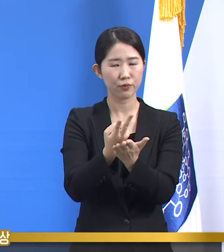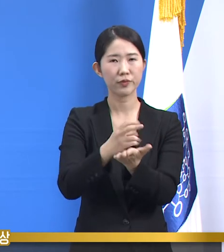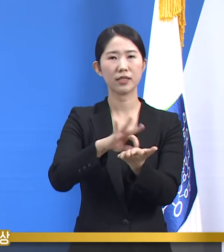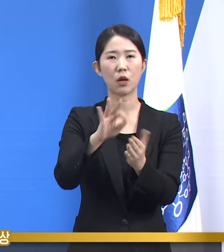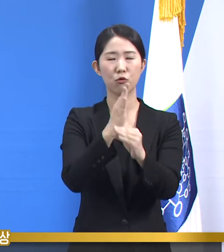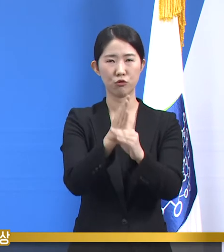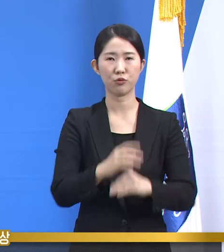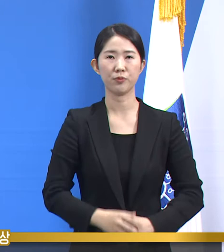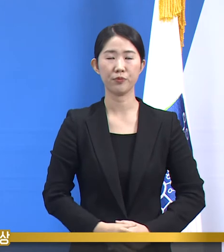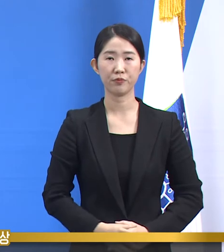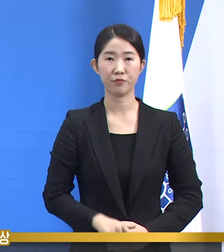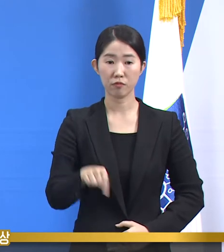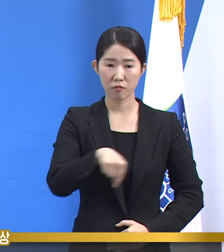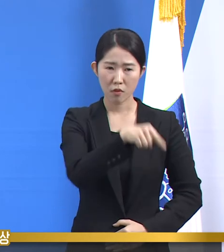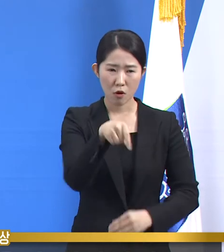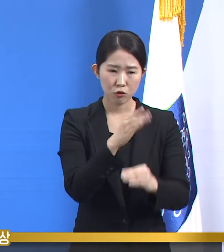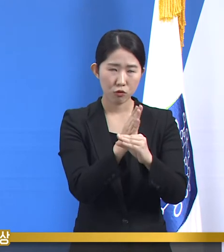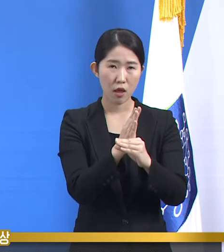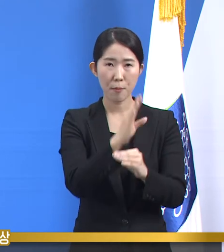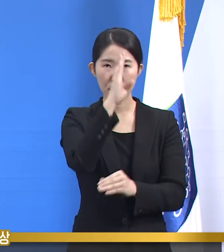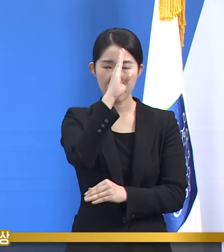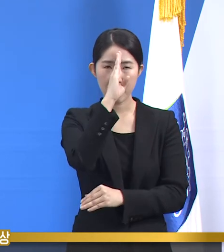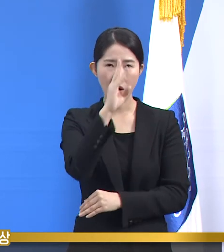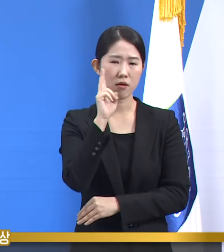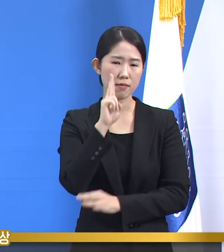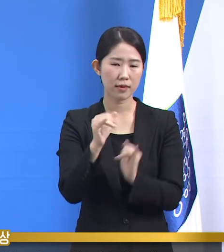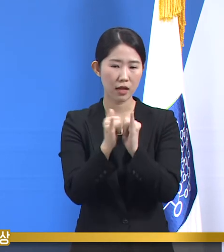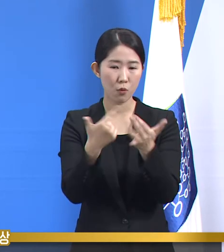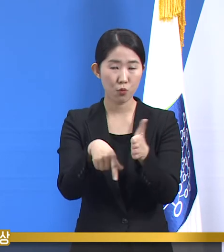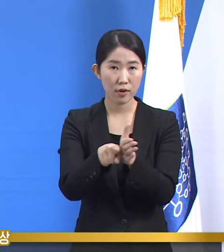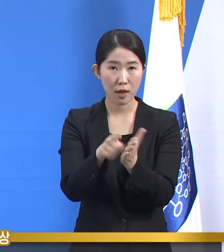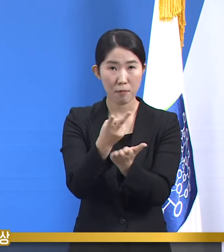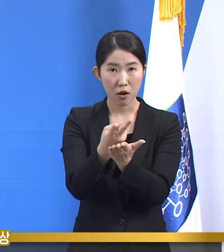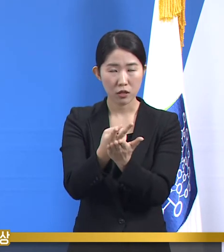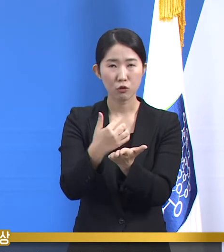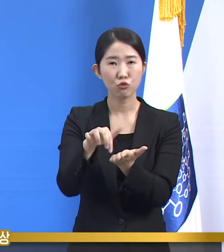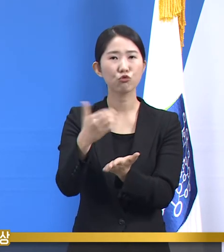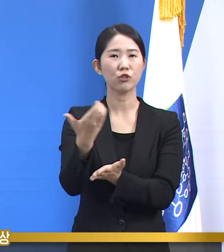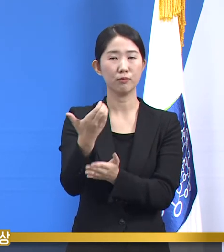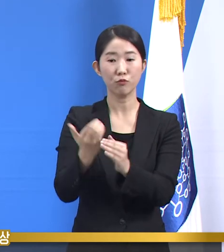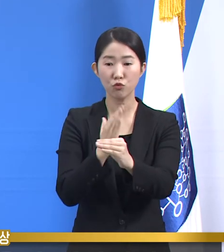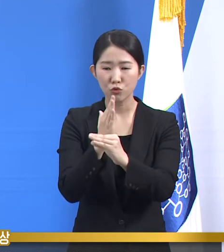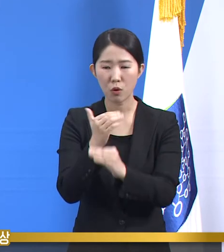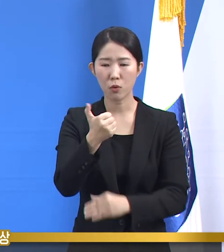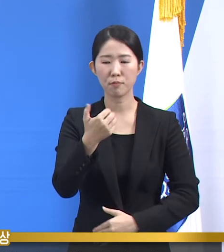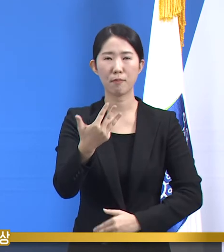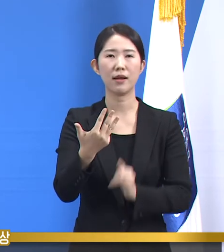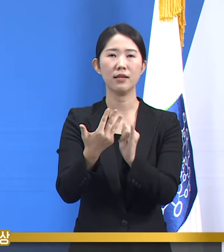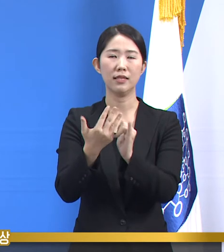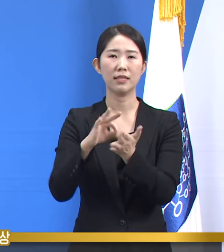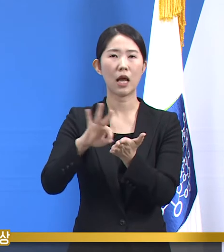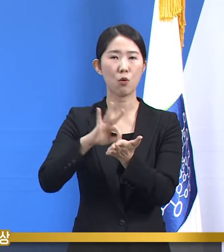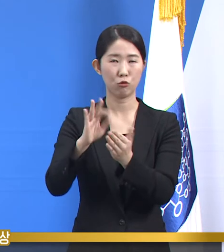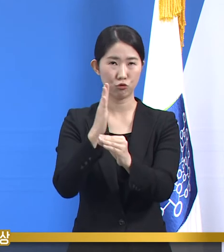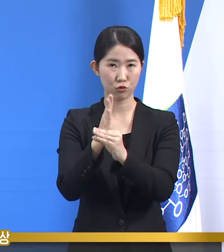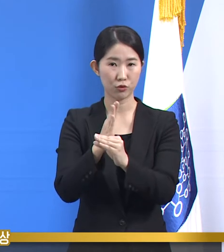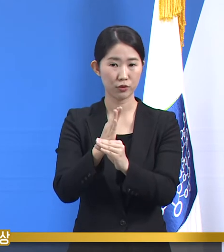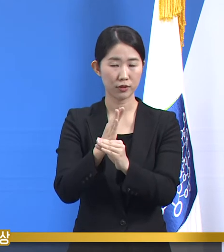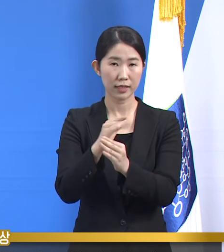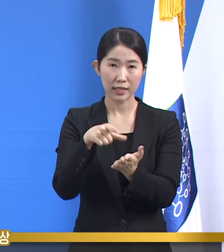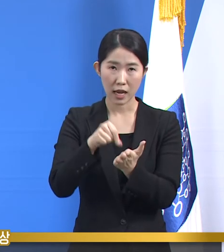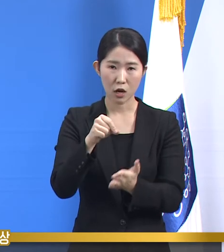이 중 중증환자 치료 병상 90개 중에서 58개를 사용 중이며 가동률은 64.4